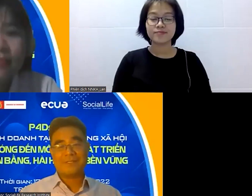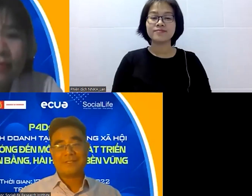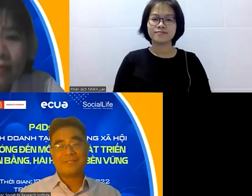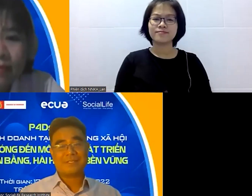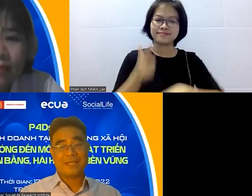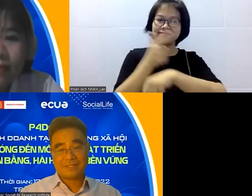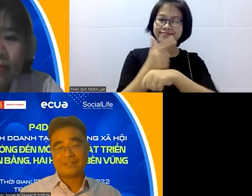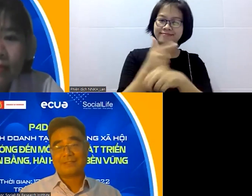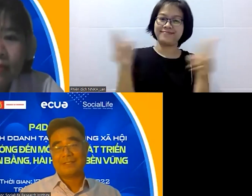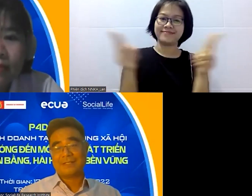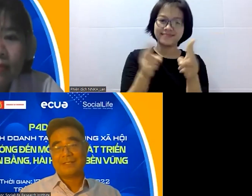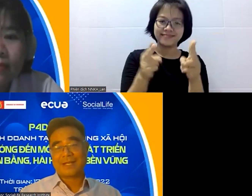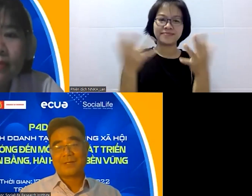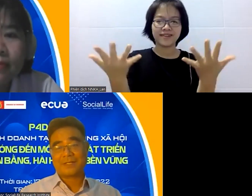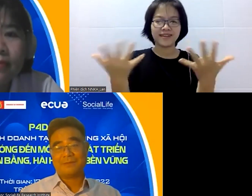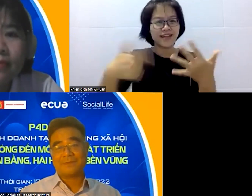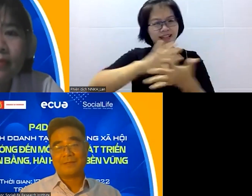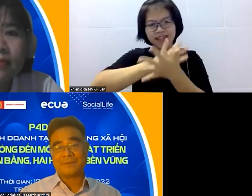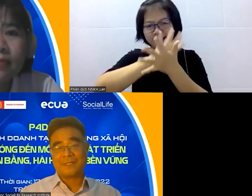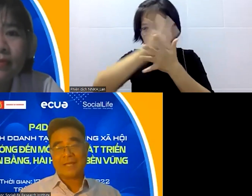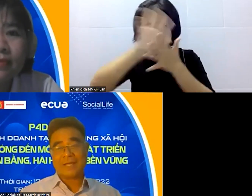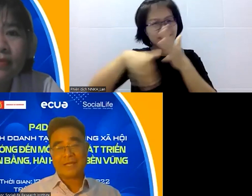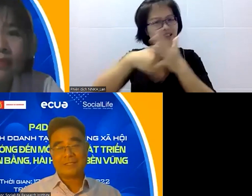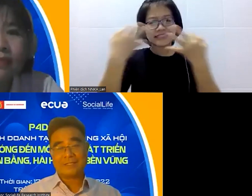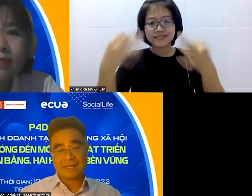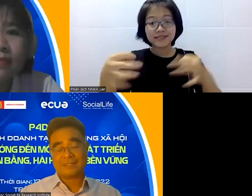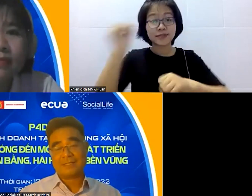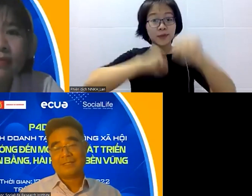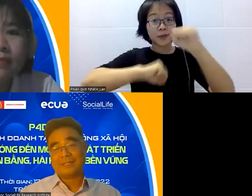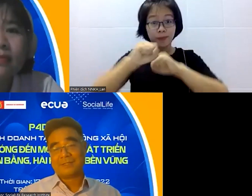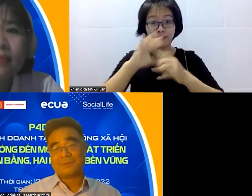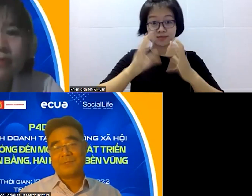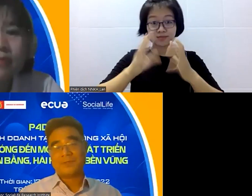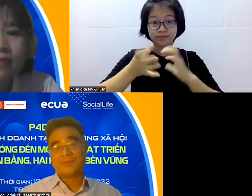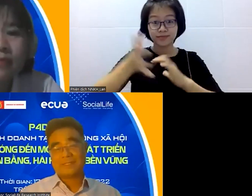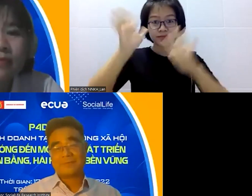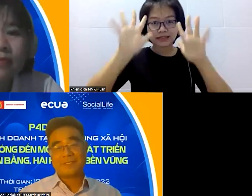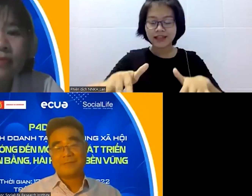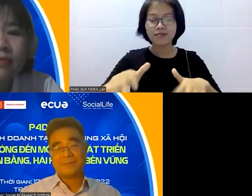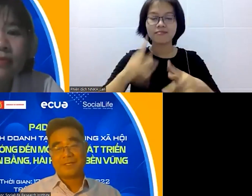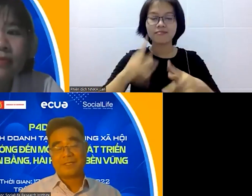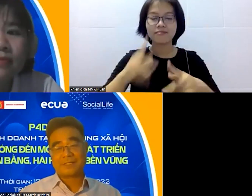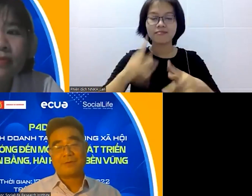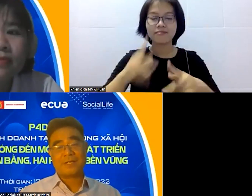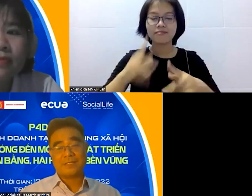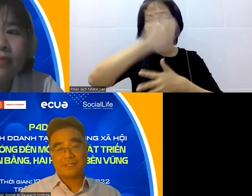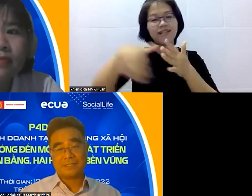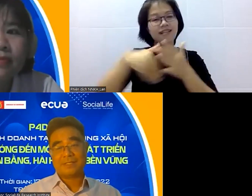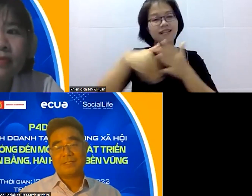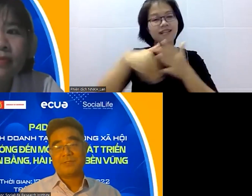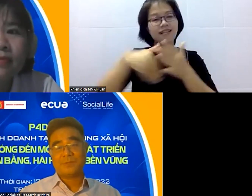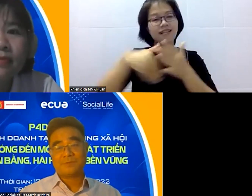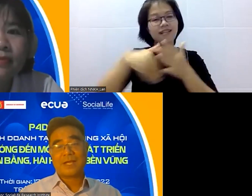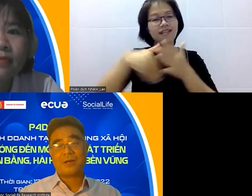Thoa cũng chưa chia sẻ hết được các cái hoạt động Ababina đã thực hành chúng tôi đã trong cái dịp sau cái